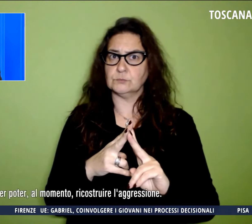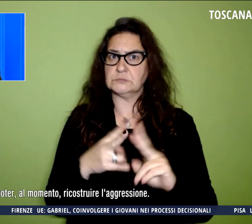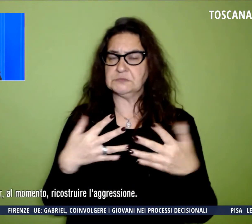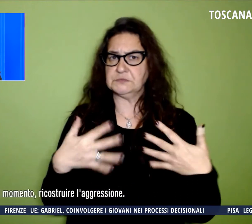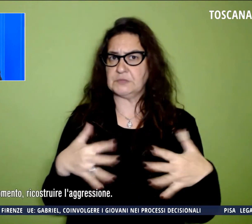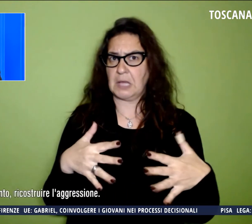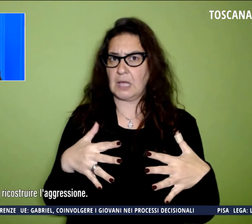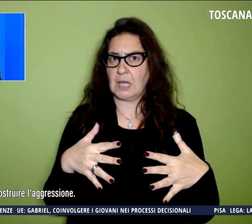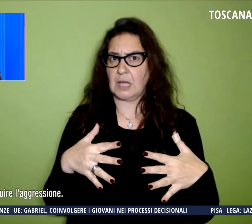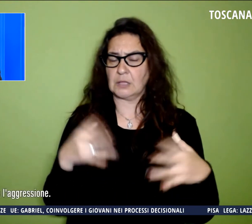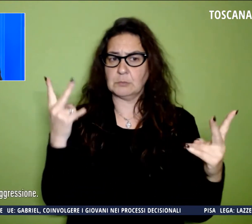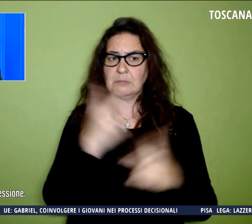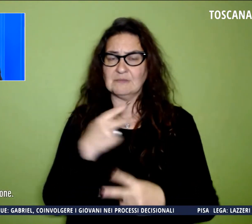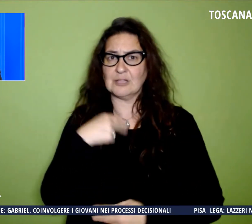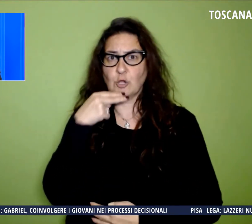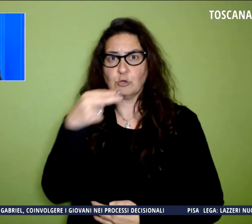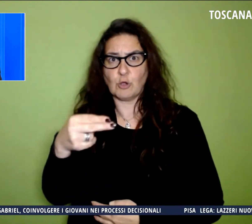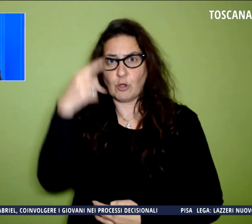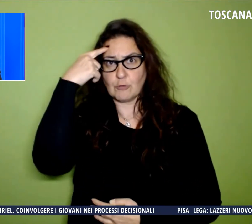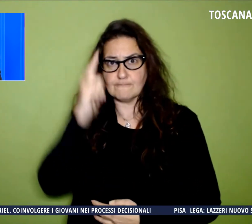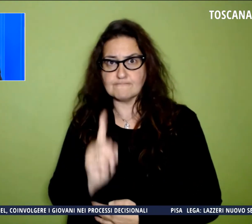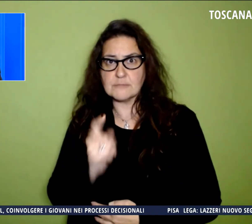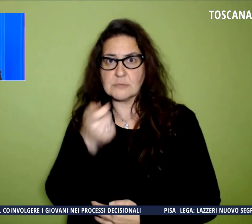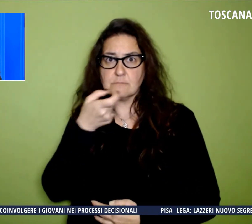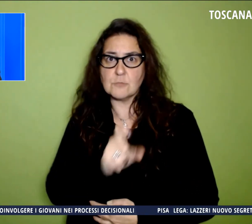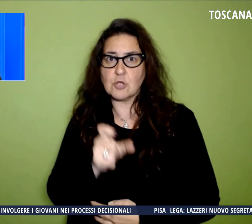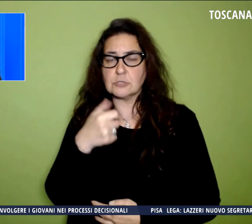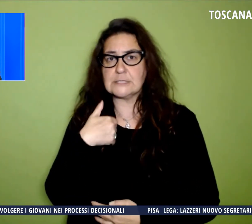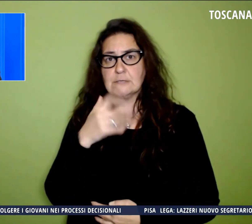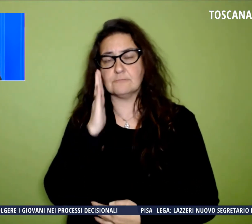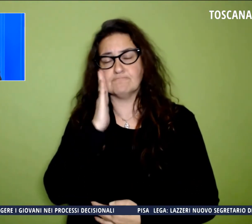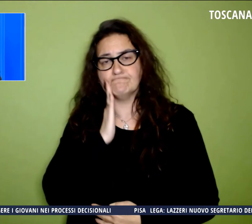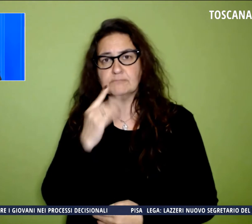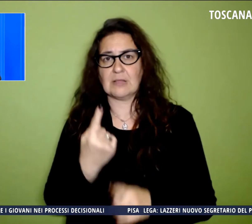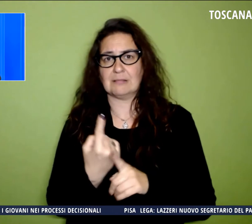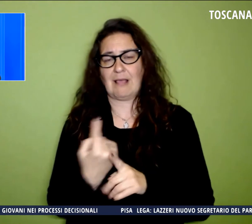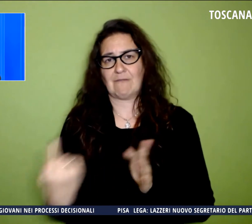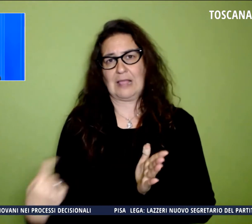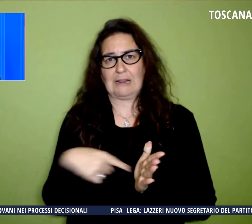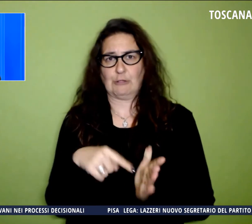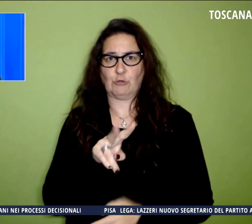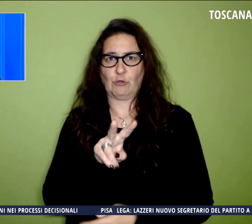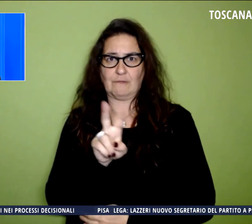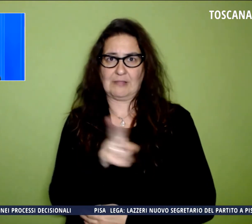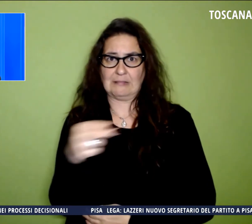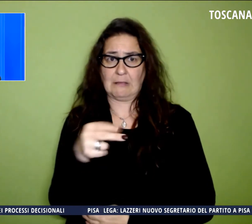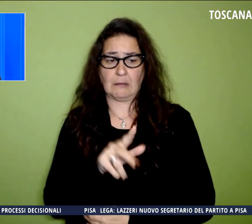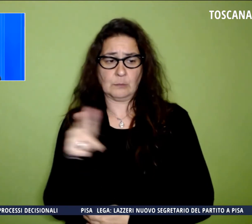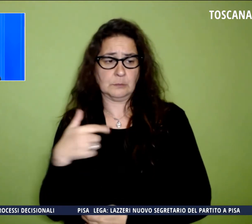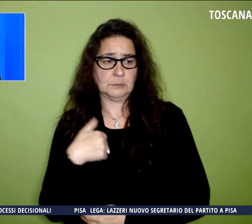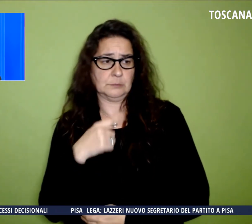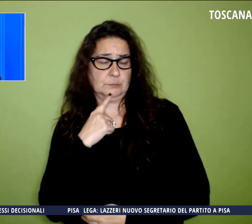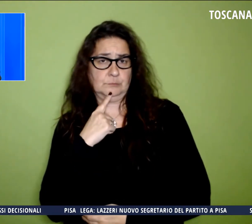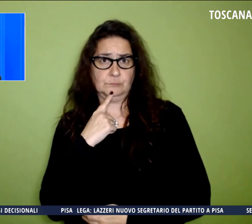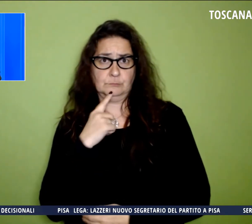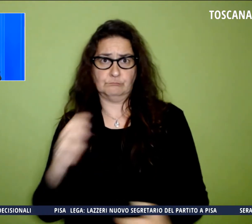non conosce il nome per chiedergli di saldare un debito di 20 euro. L'alto però avrebbe reagito prima